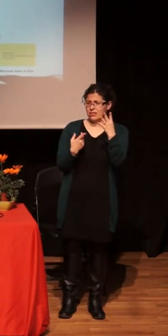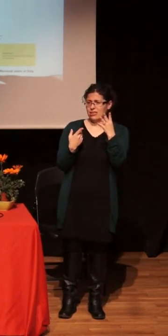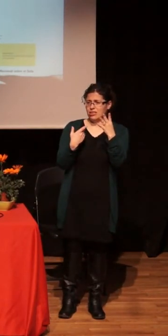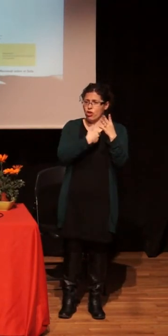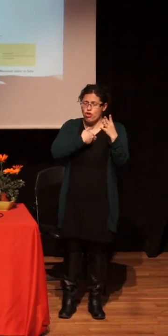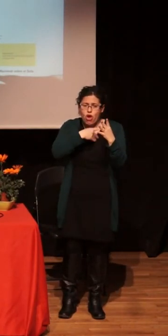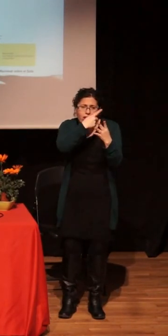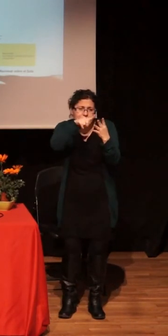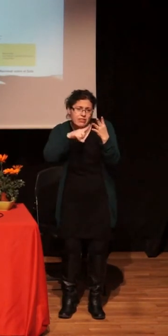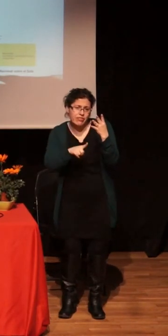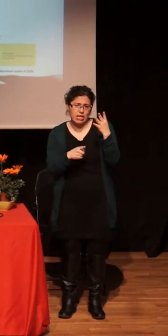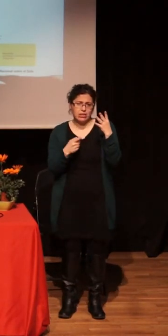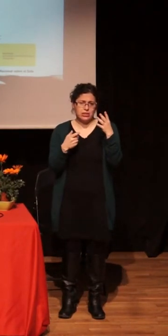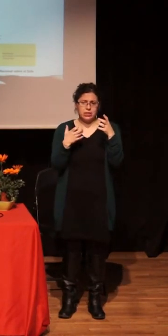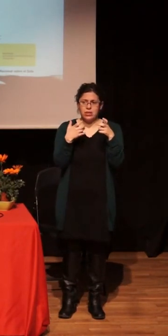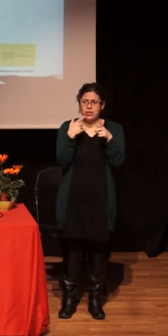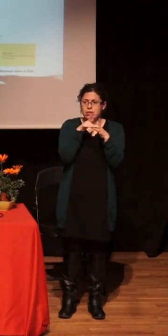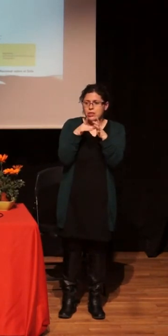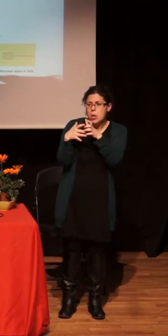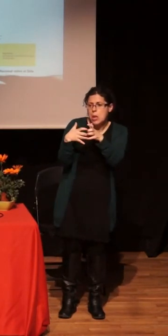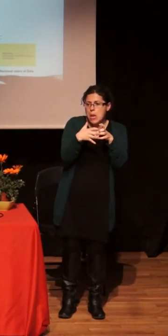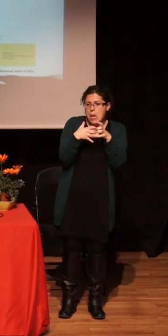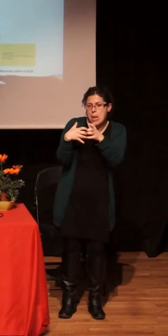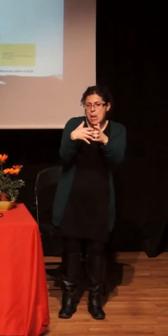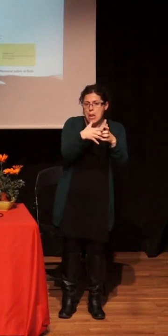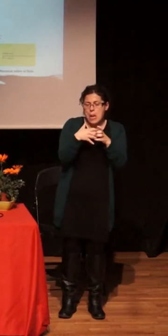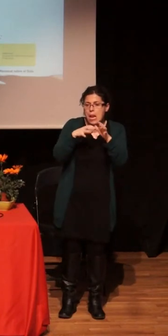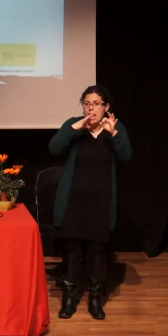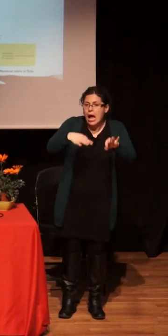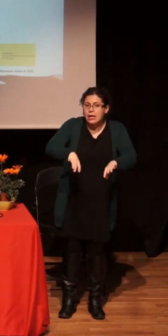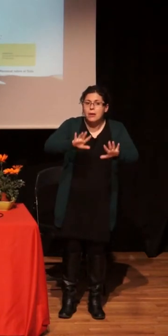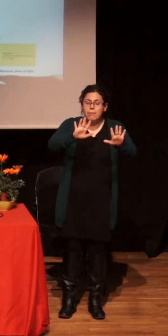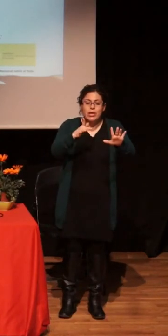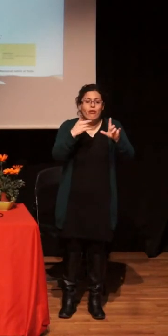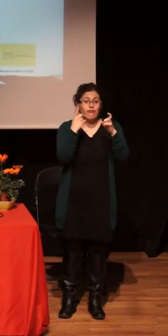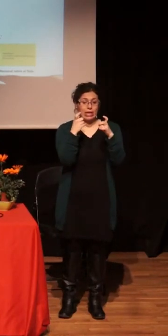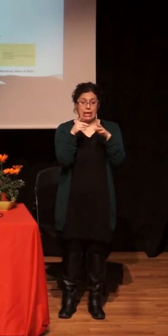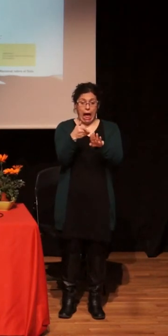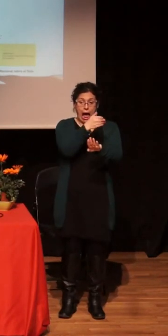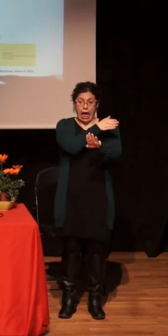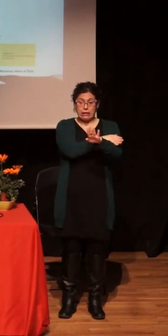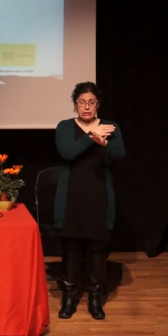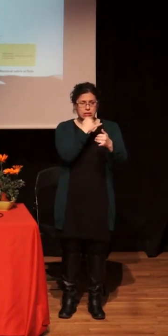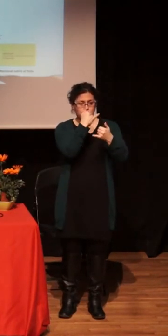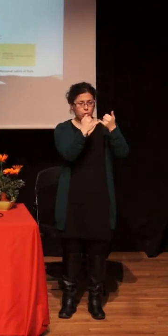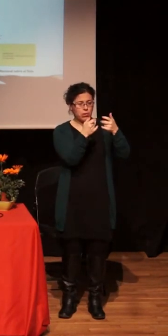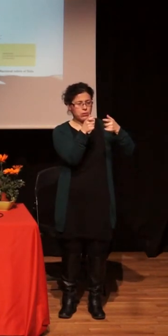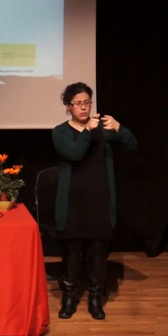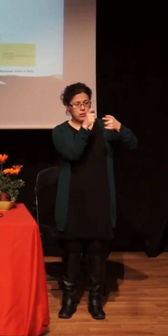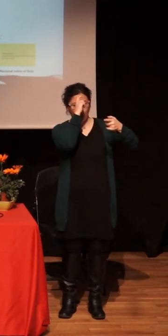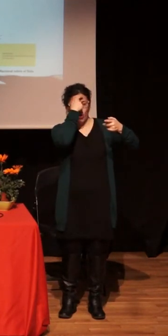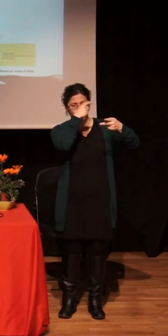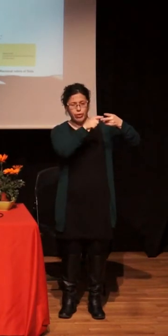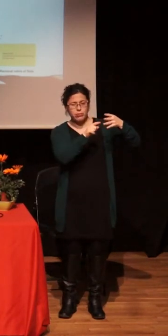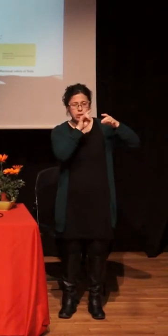pelear entre ellas, pero también hay una definición de los problemas. Es decir, en un momento, que es la que predomina, la que va a estar,